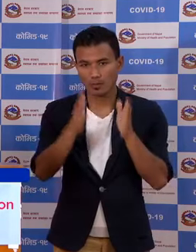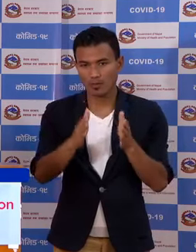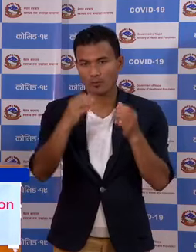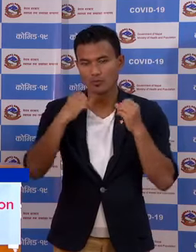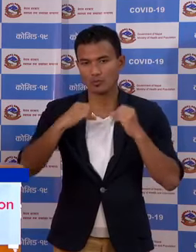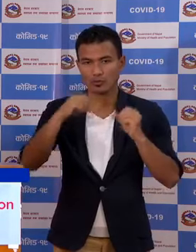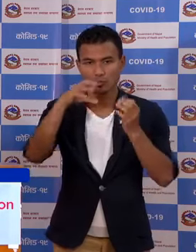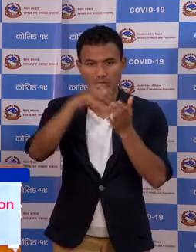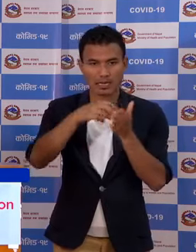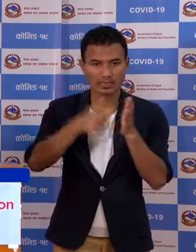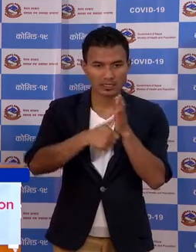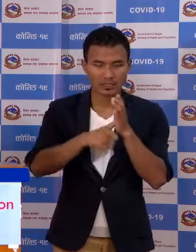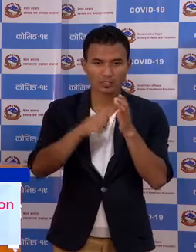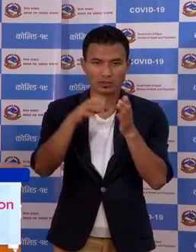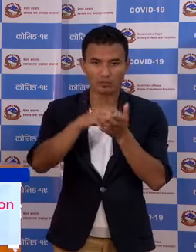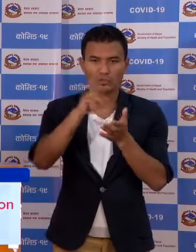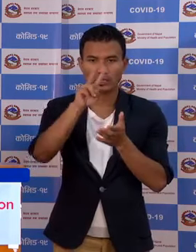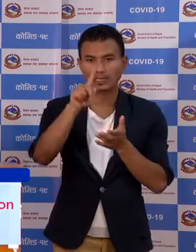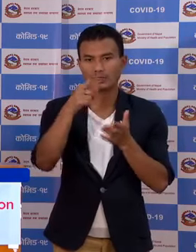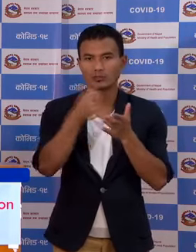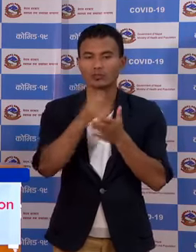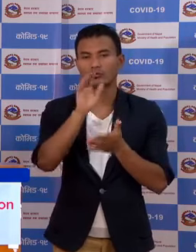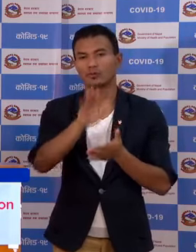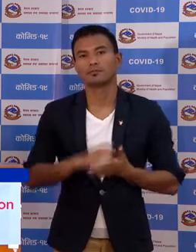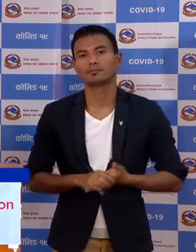सम्मा परियोक साला को संक्राइककाईस पुगे को चा